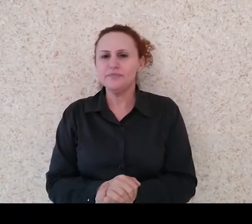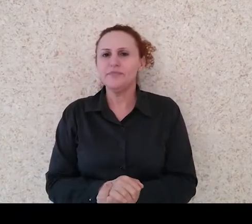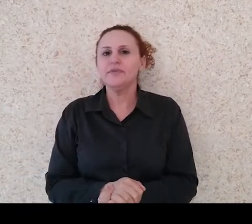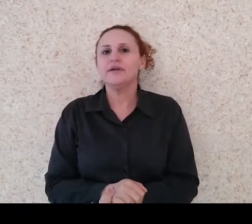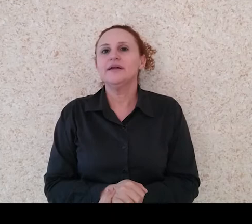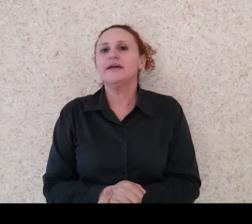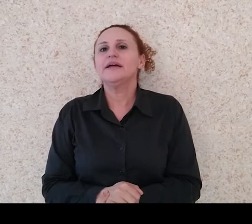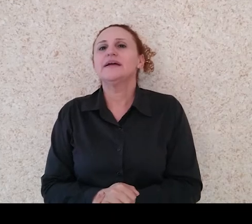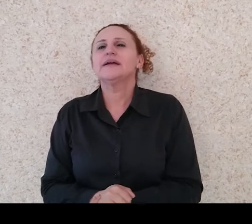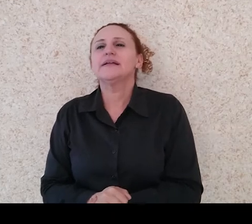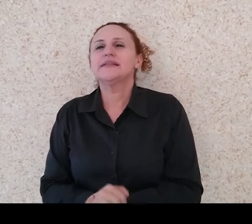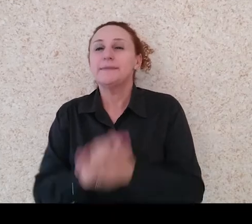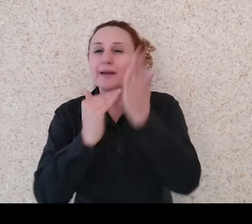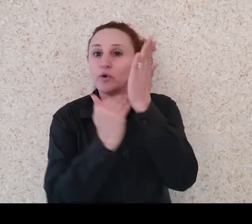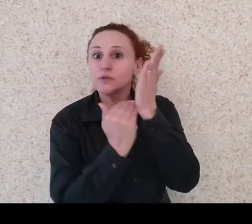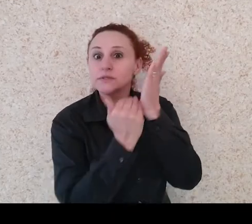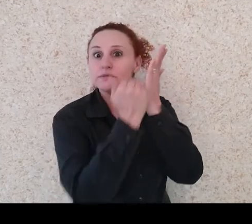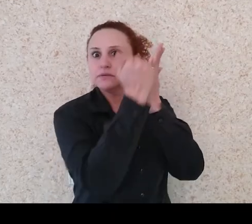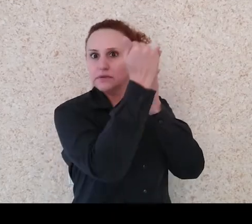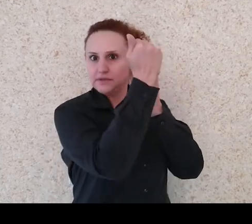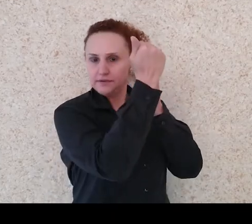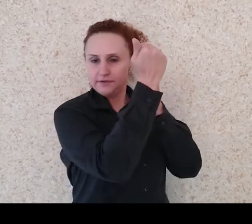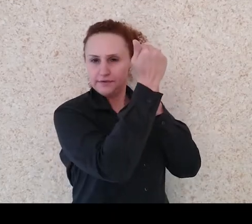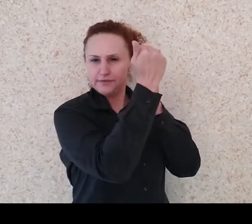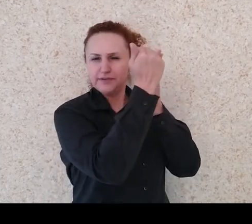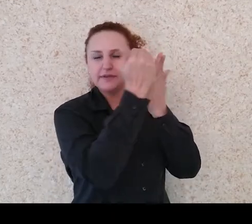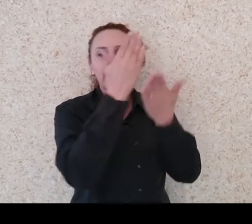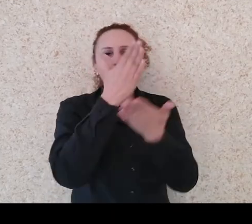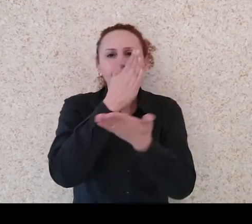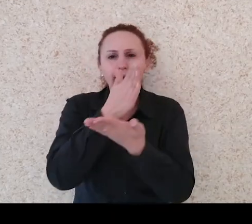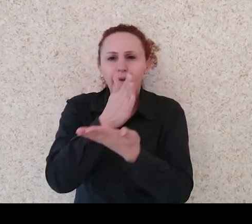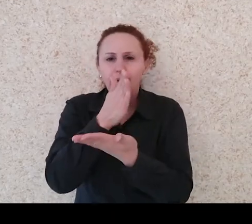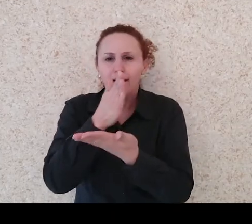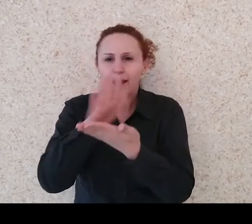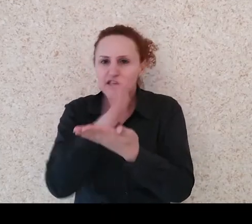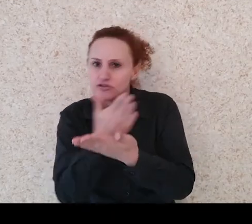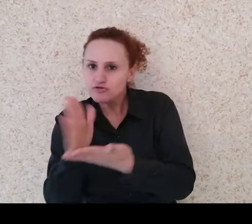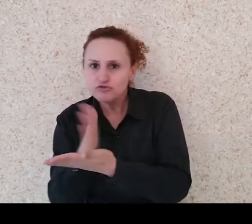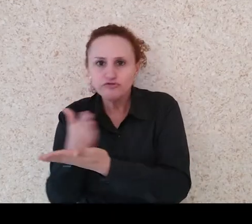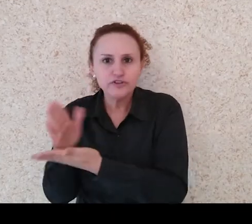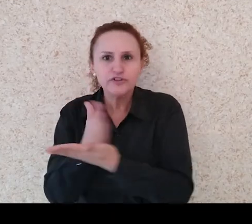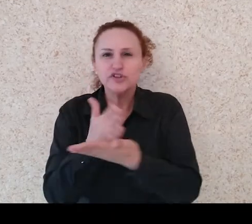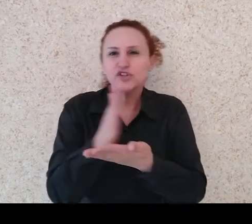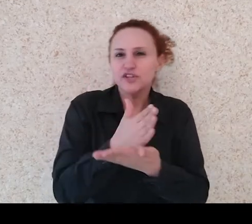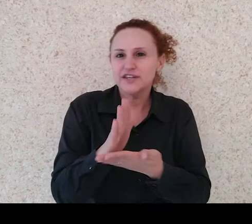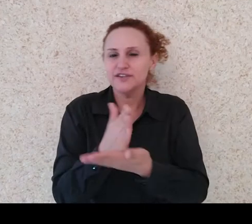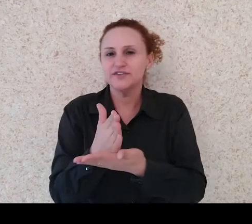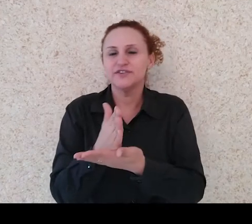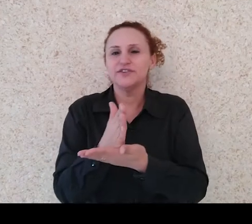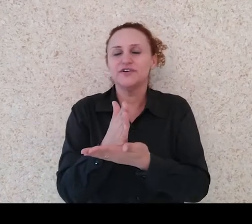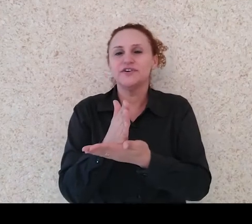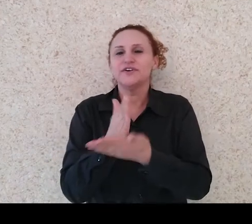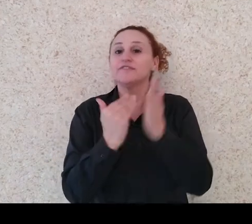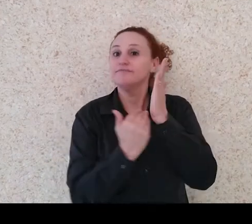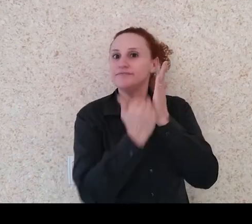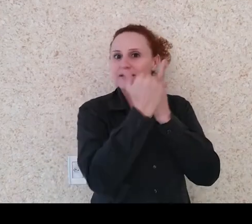Os níveis de certificação, eles são divididos, a certificação é dividida em níveis. Então, nós temos o nível 1,